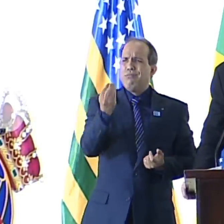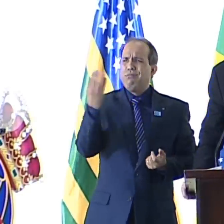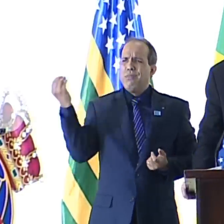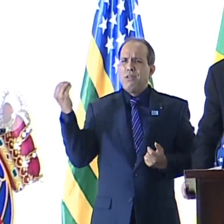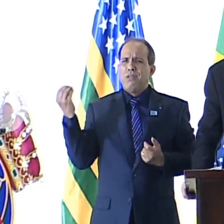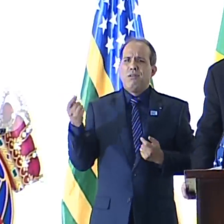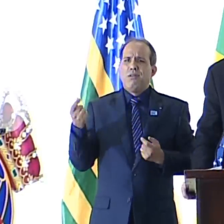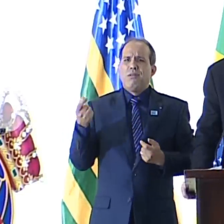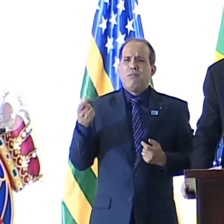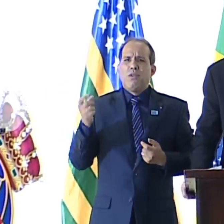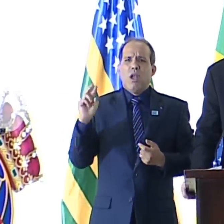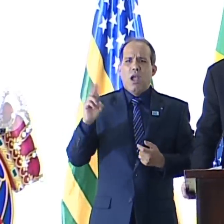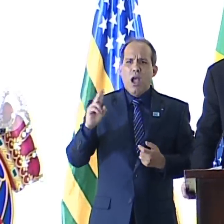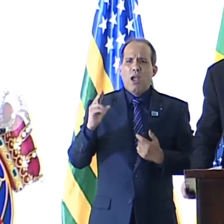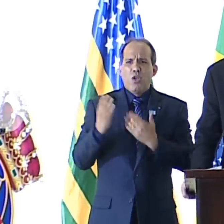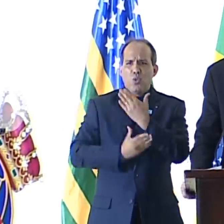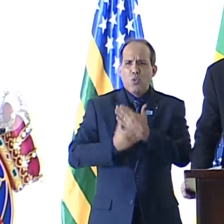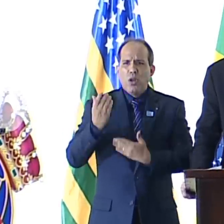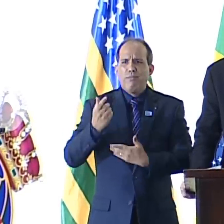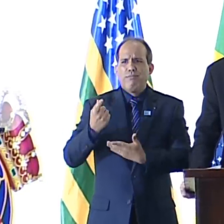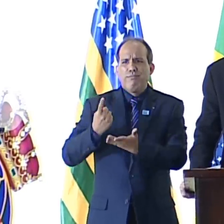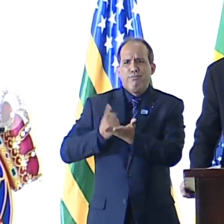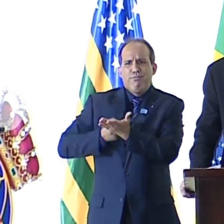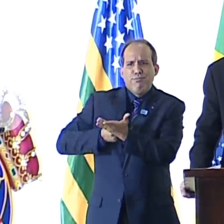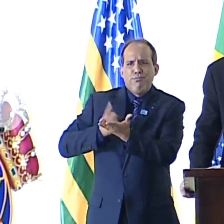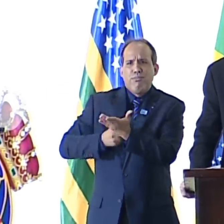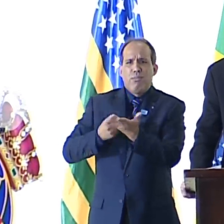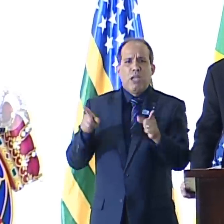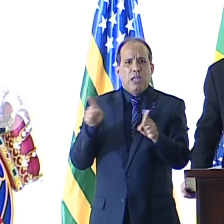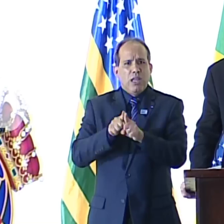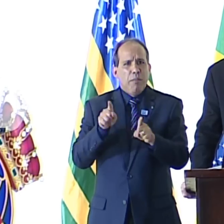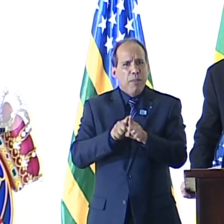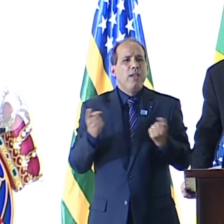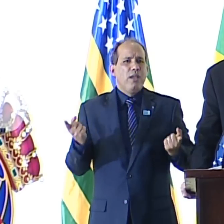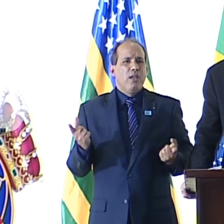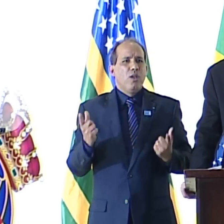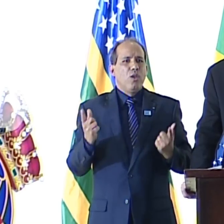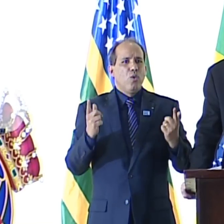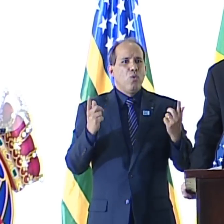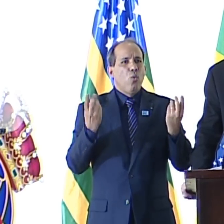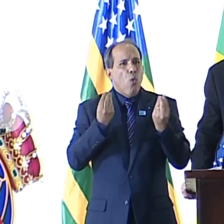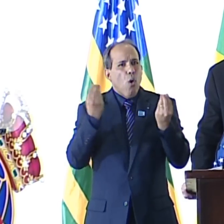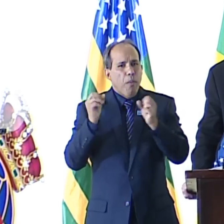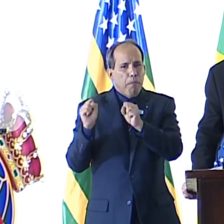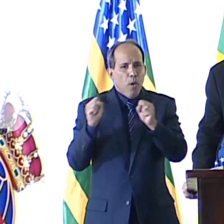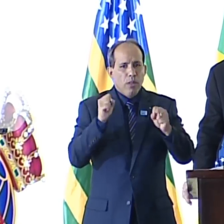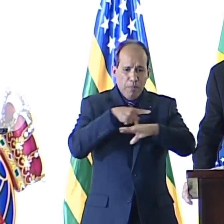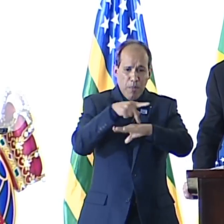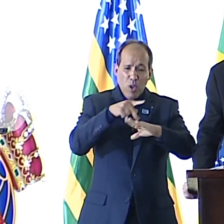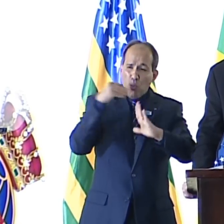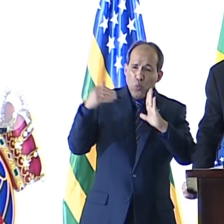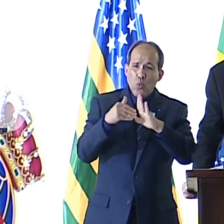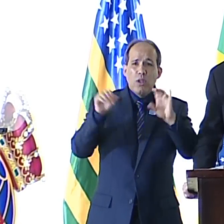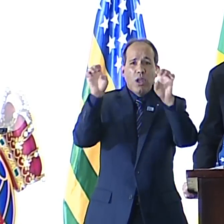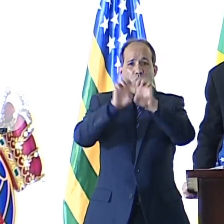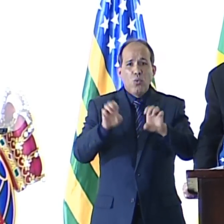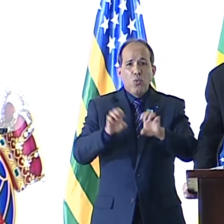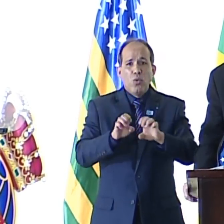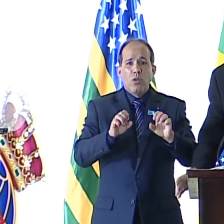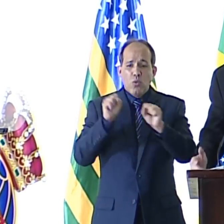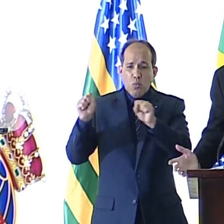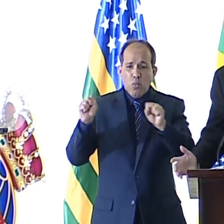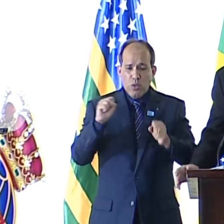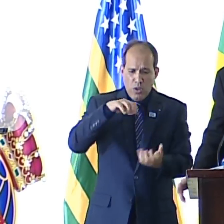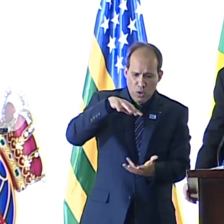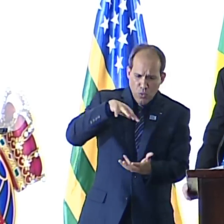e dólares envolvidos, mesmo quando está em jogo o poder sobre países inteiros e sobre a estrutura do poder do mundo?